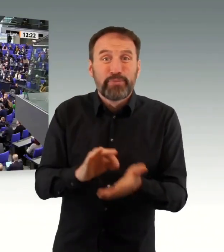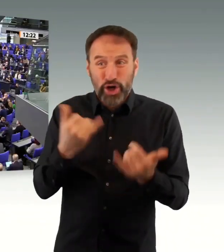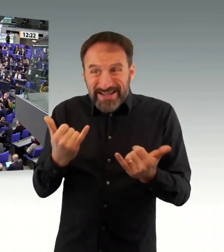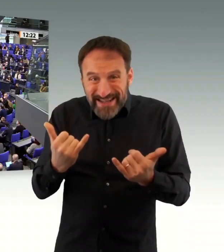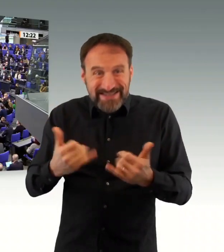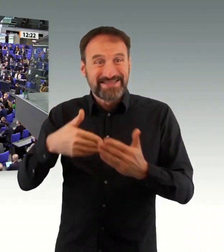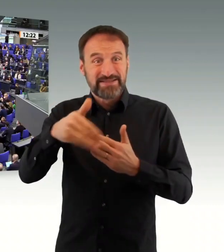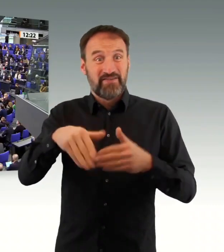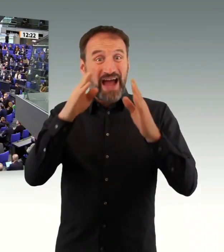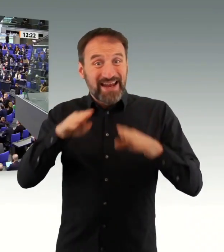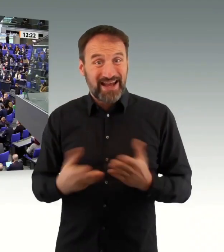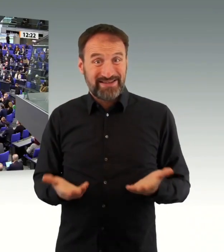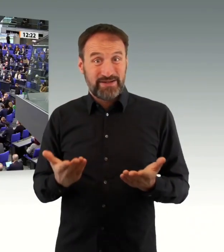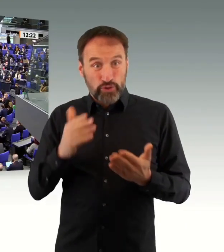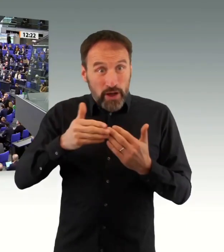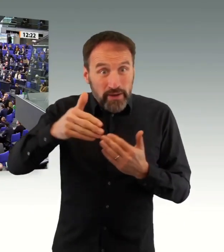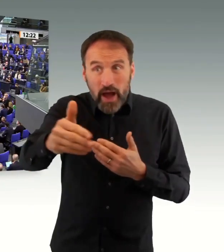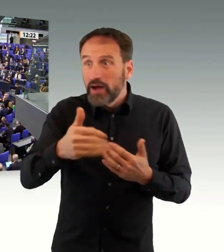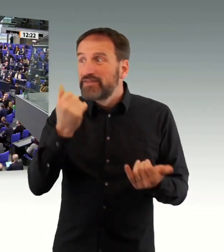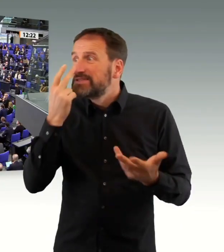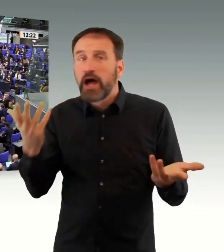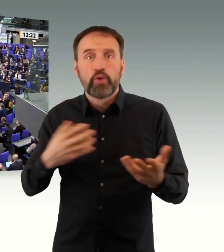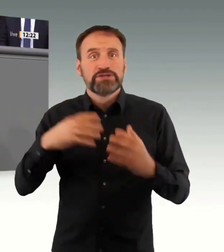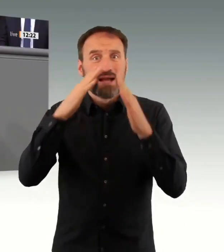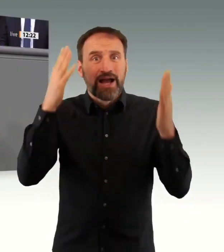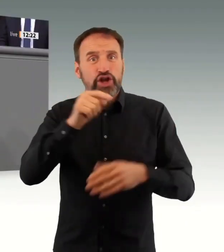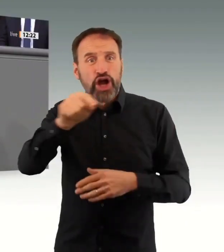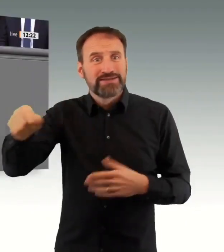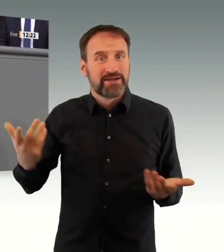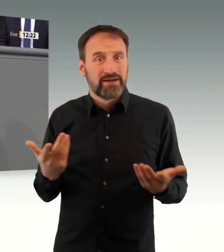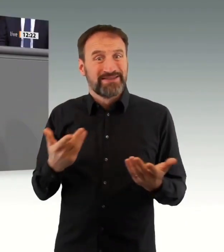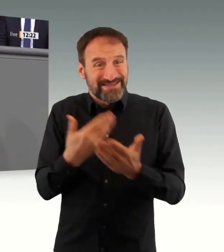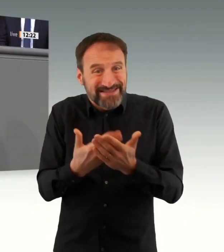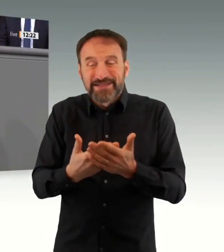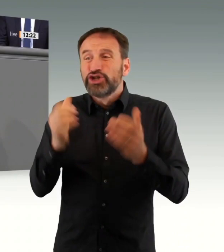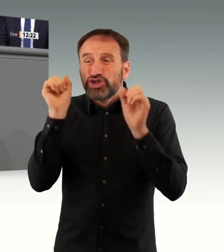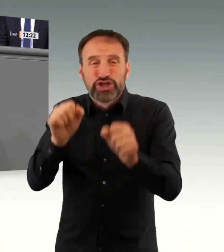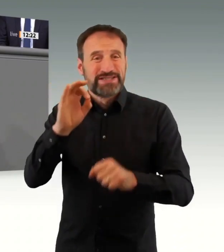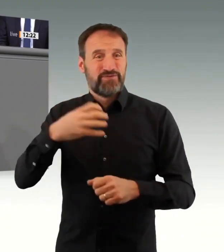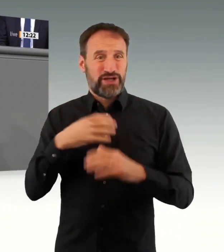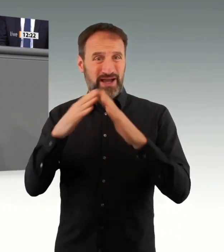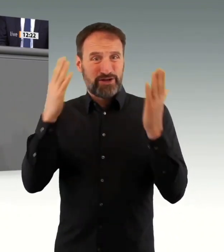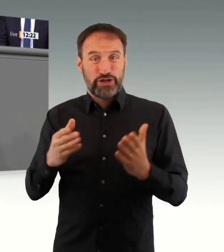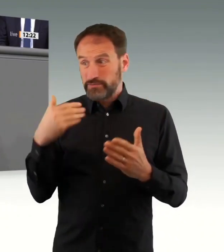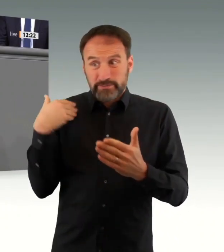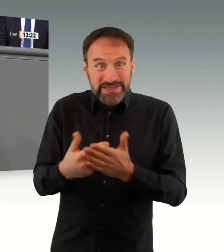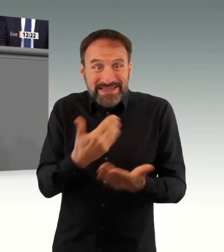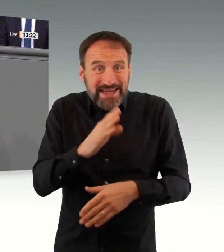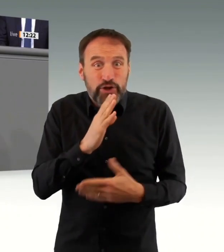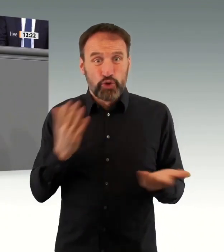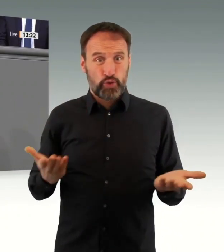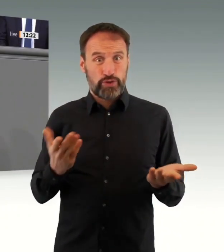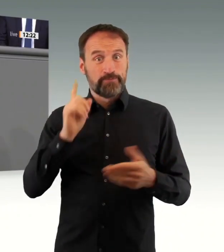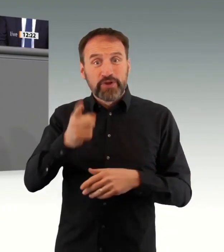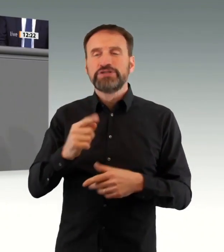der Pflege wird ausgeblendet. Wir brauchen gerade eine Unterstützung der Pflegekräfte. Frau Dittmar, ja, richtig. Sie verdienen